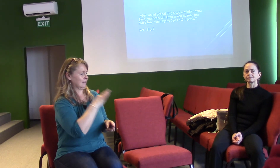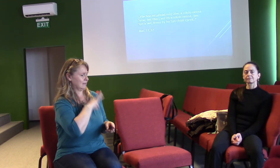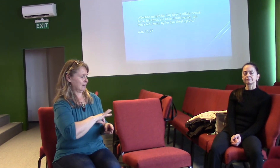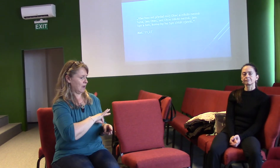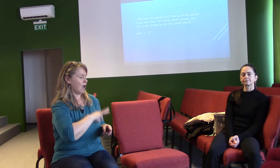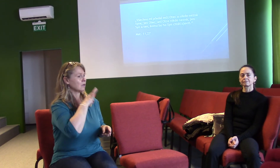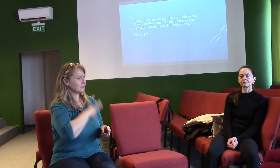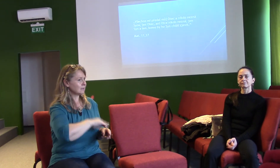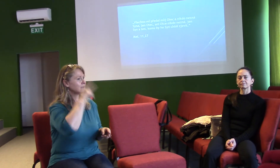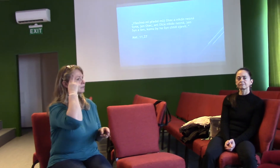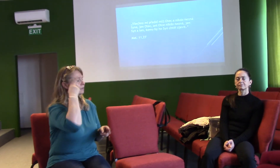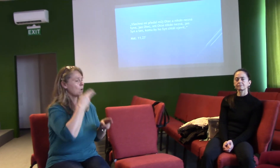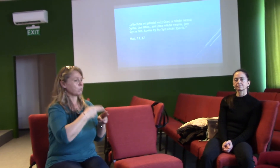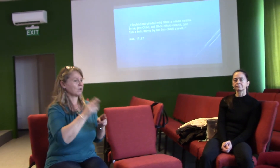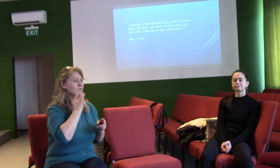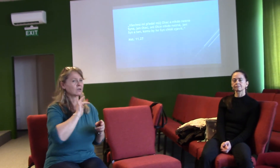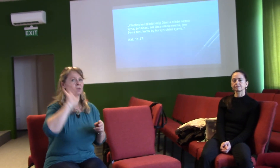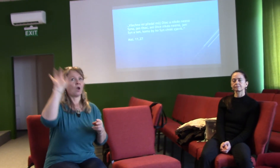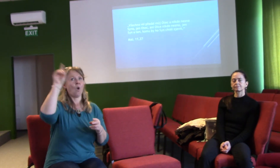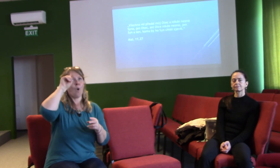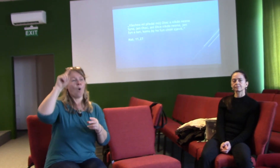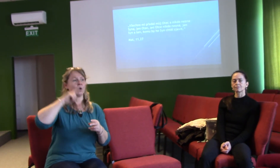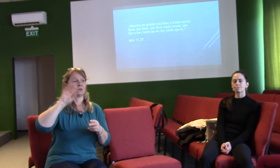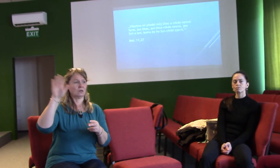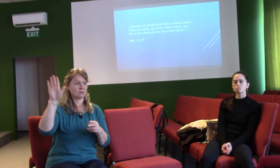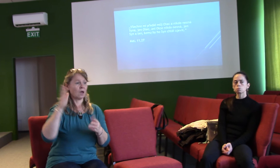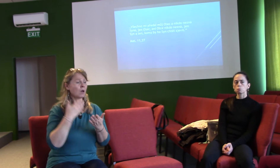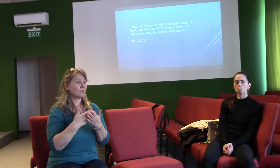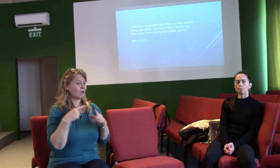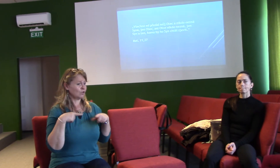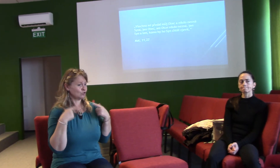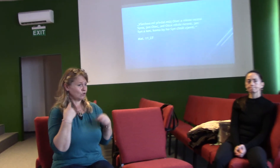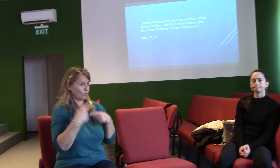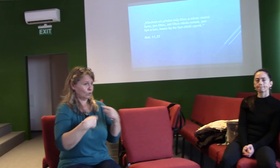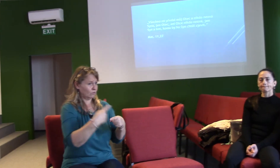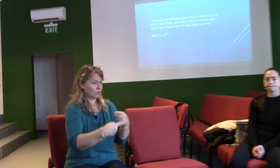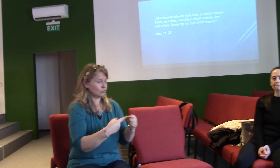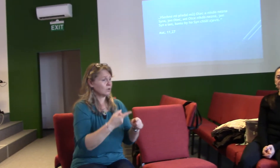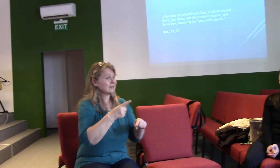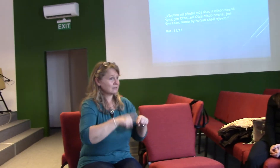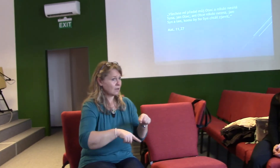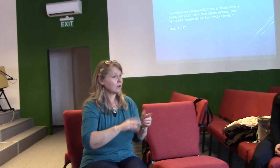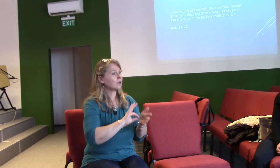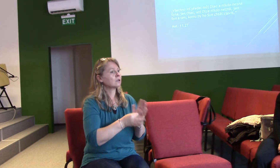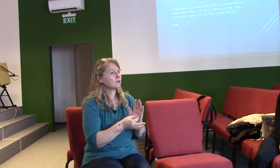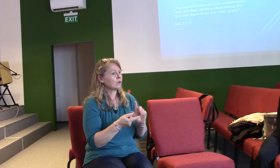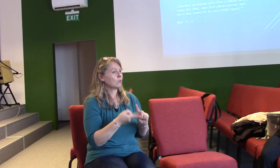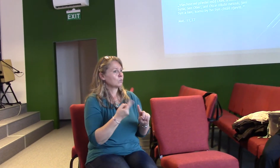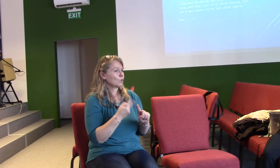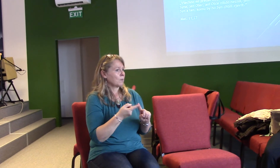A abychom mohli mít věčný život, tak obrazně řečeno musíme přijat ten druhý konec provázku